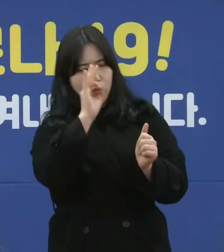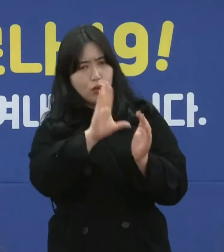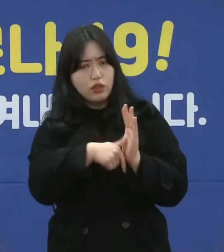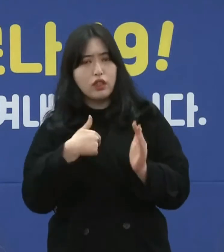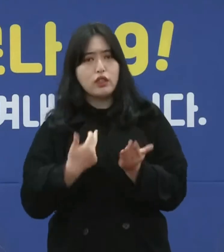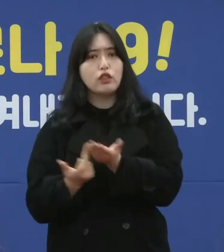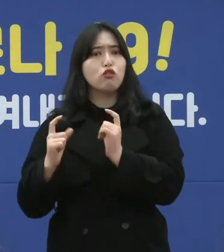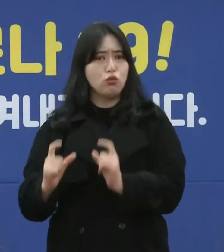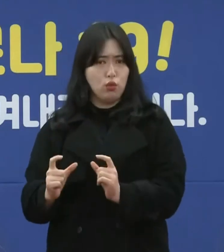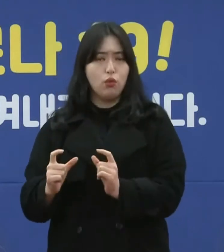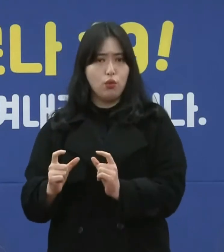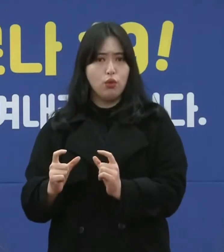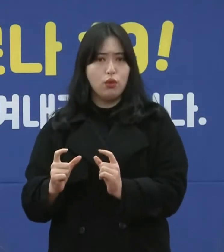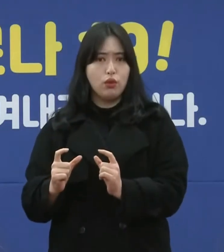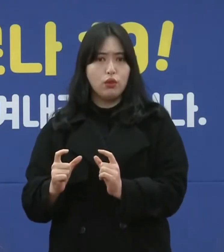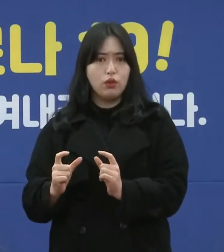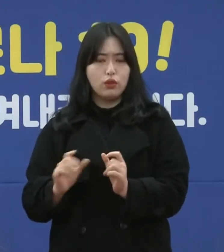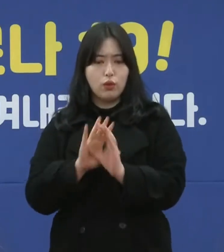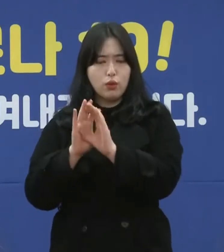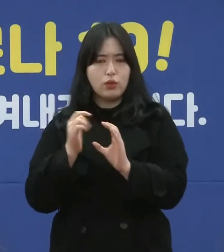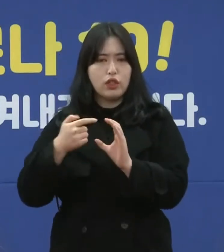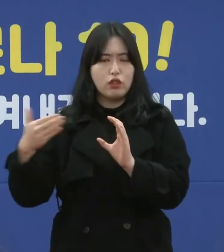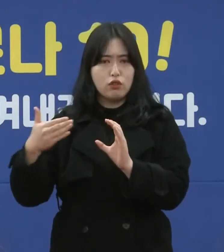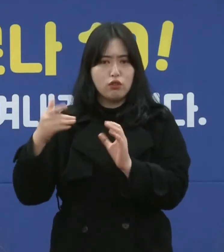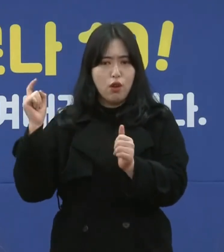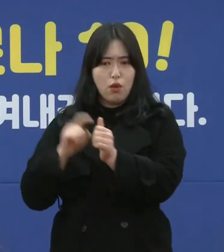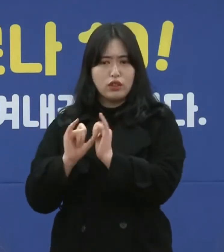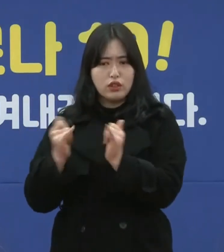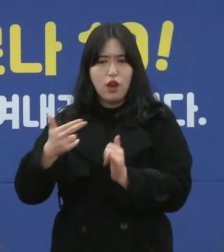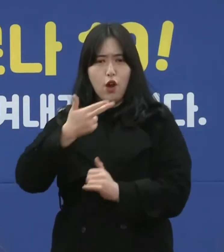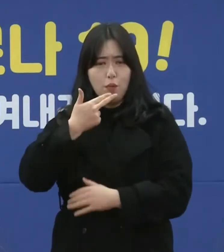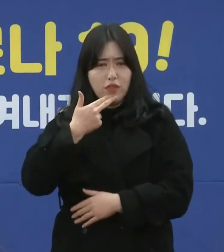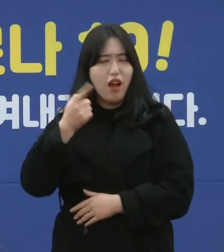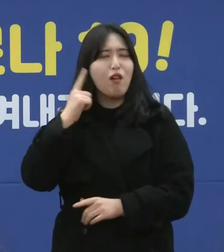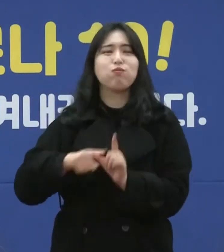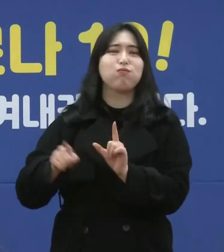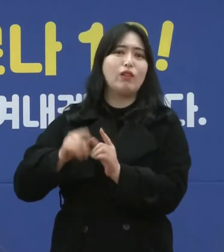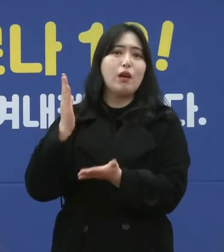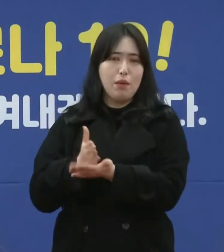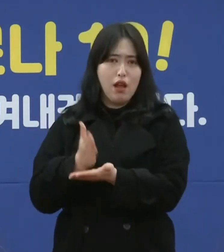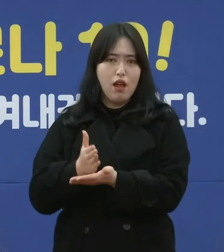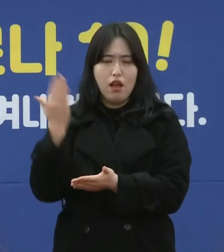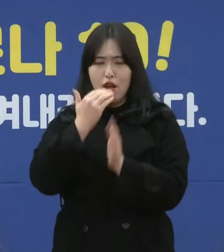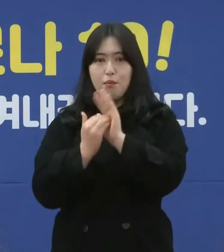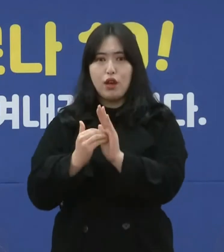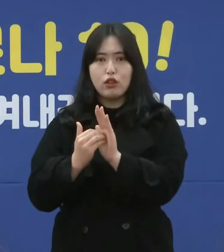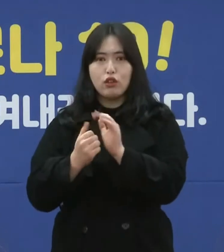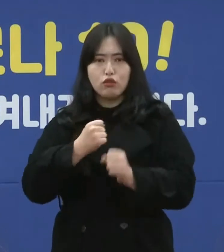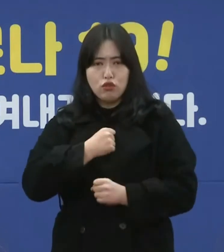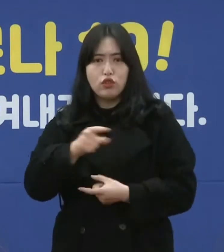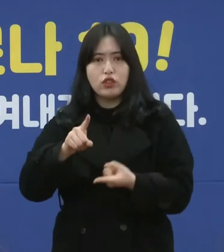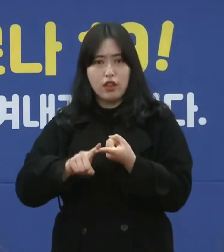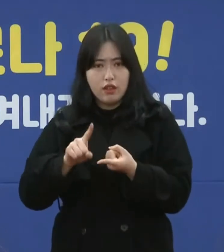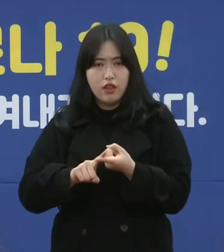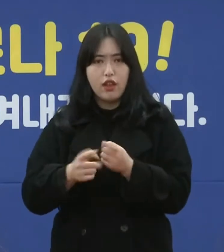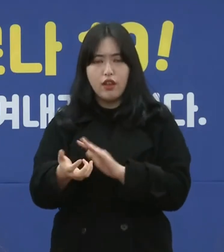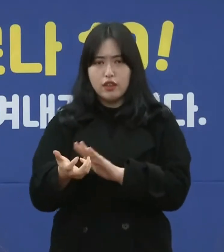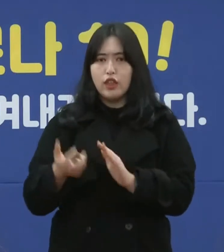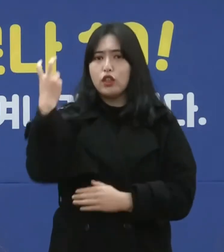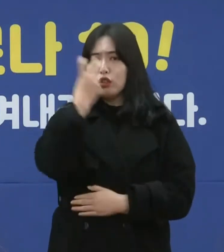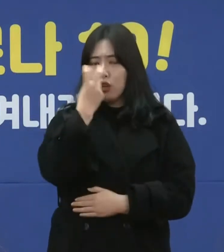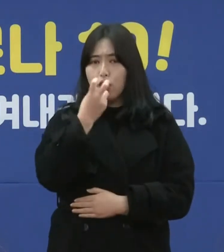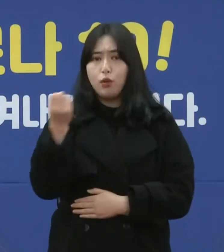제주도가 코로나19 확진자가 없다고 해서 방심하지 말고 방역수칙 준수에 대한 사전